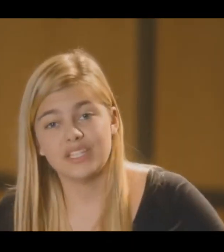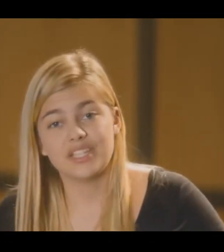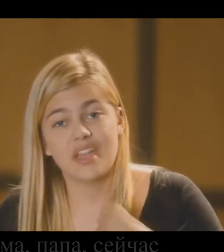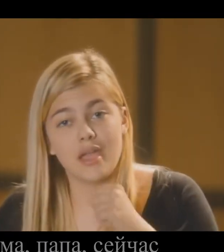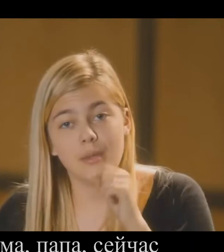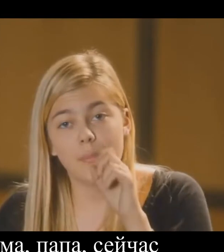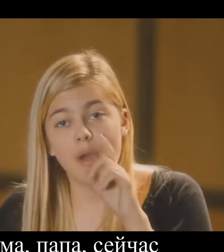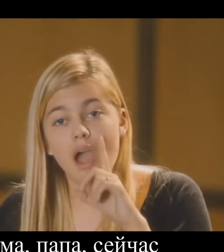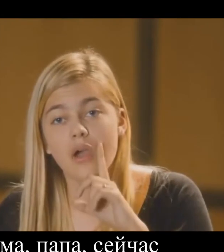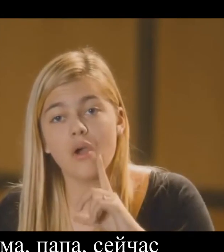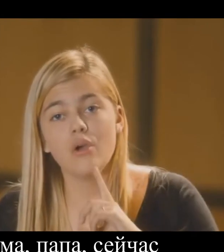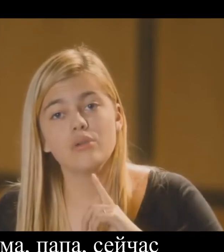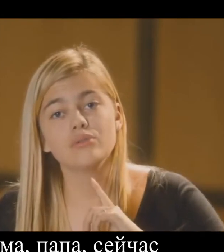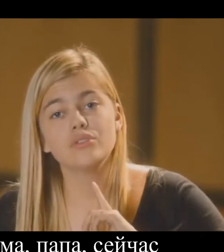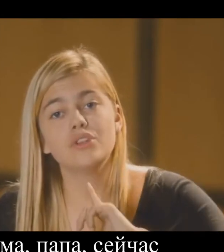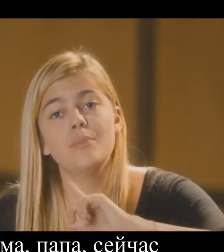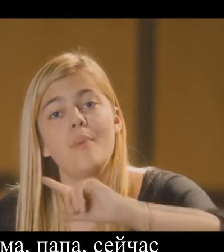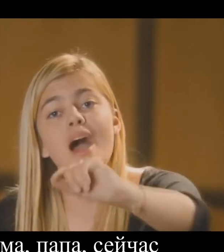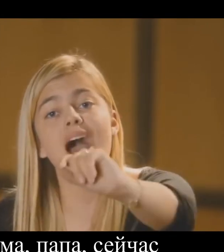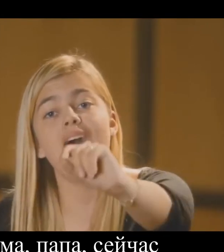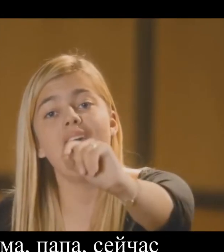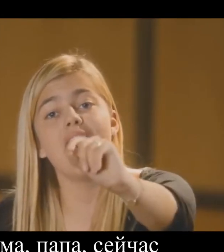Мама, папа, сейчас